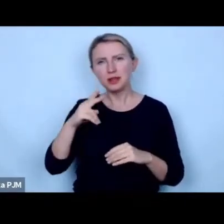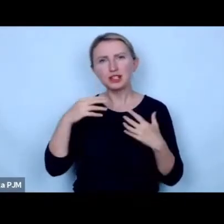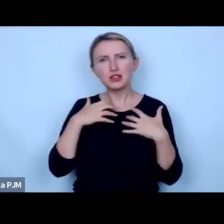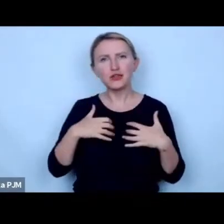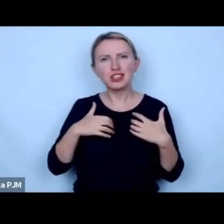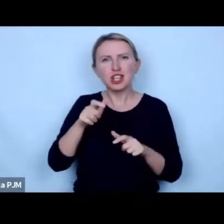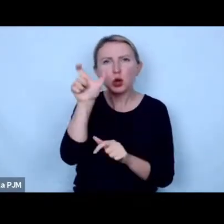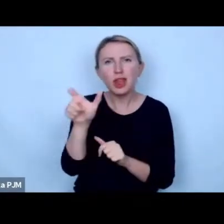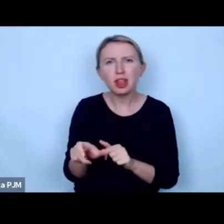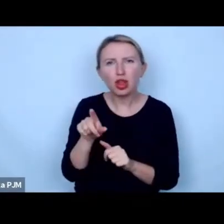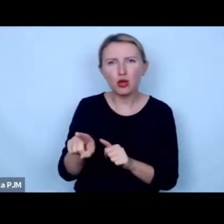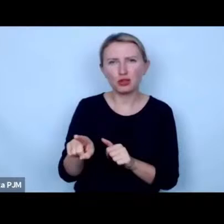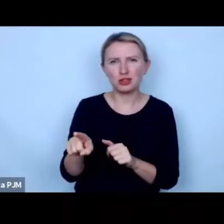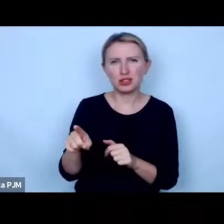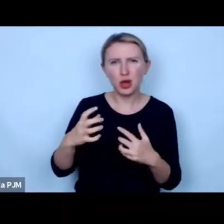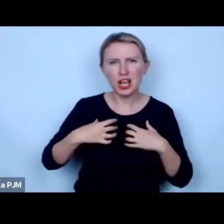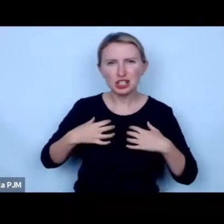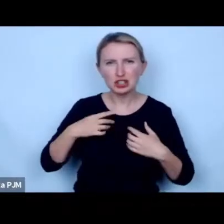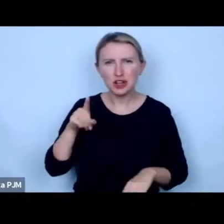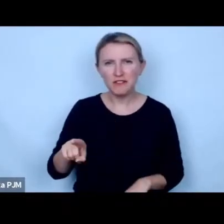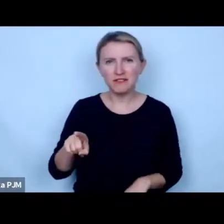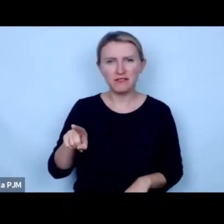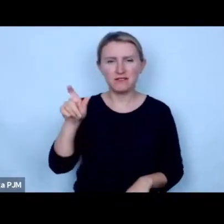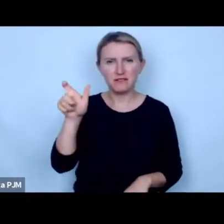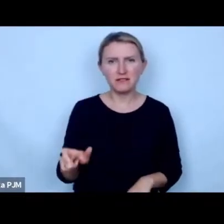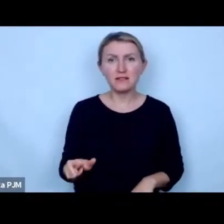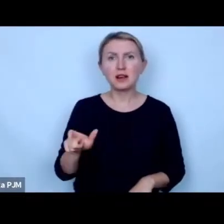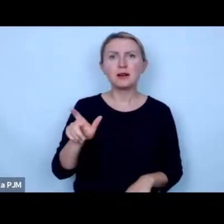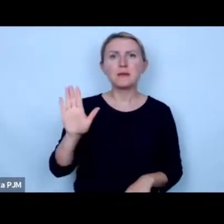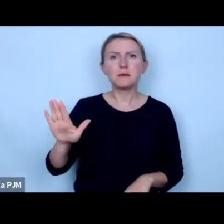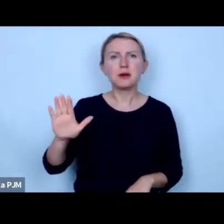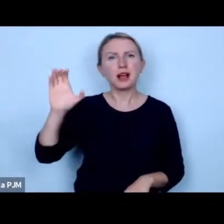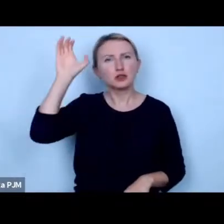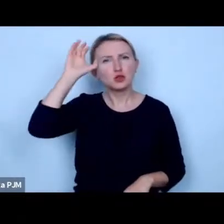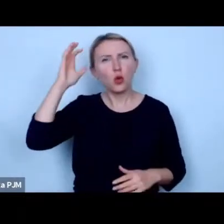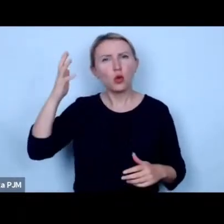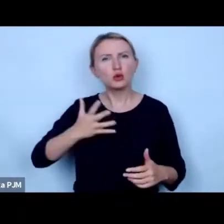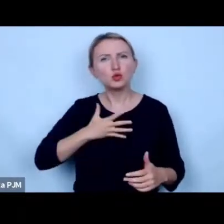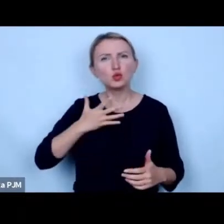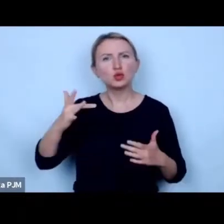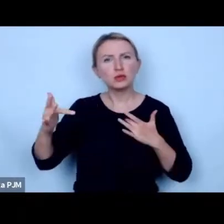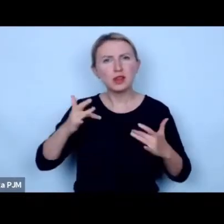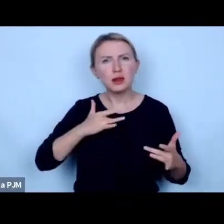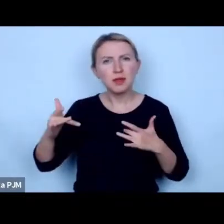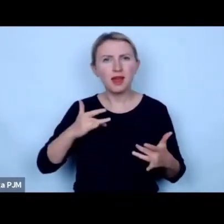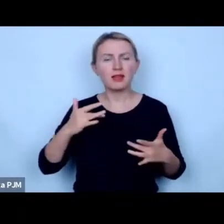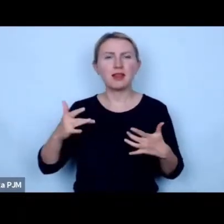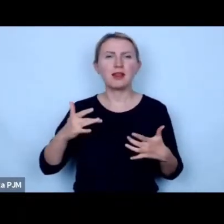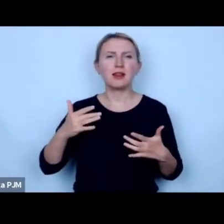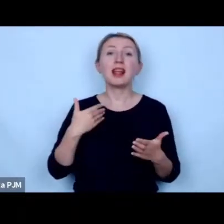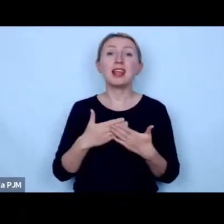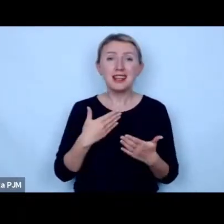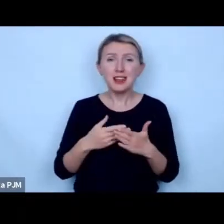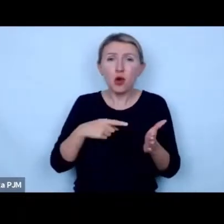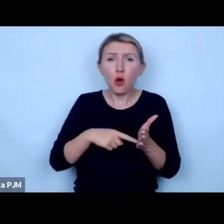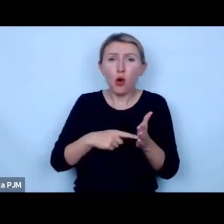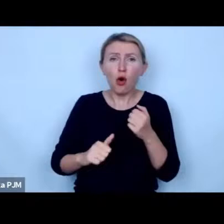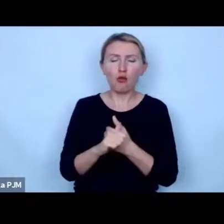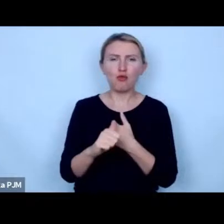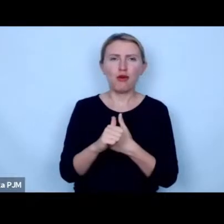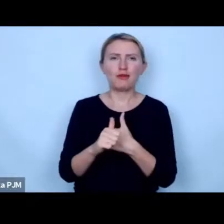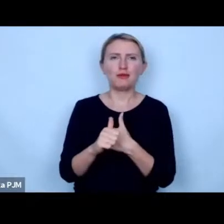jednostkę jako istotę żywą która jest zdolna do odczuwania cierpienia i to właśnie jakby ze względu na to że